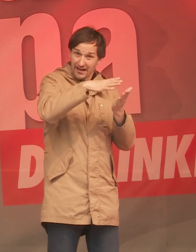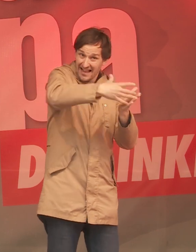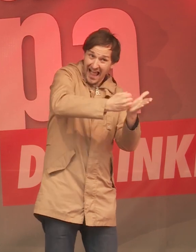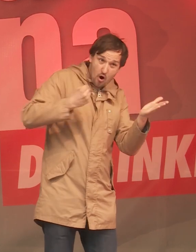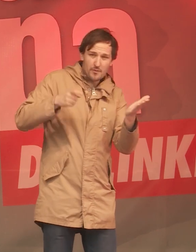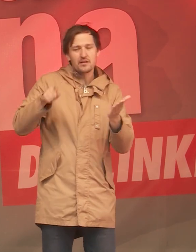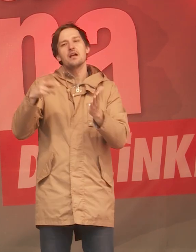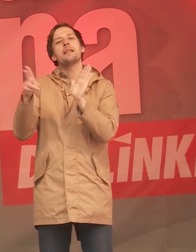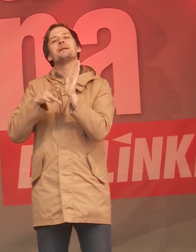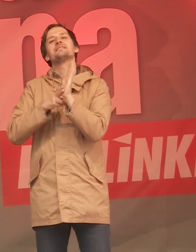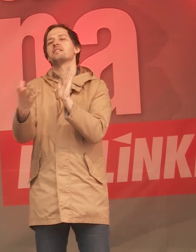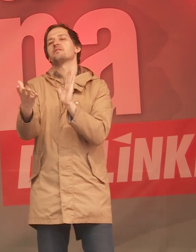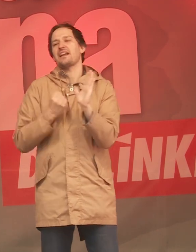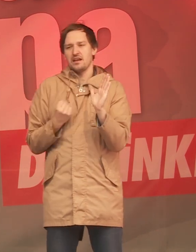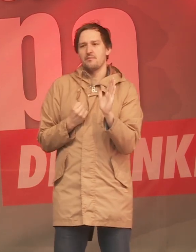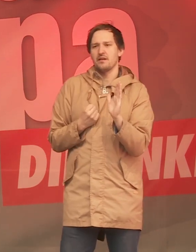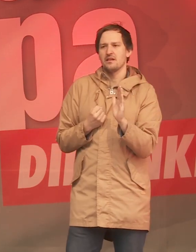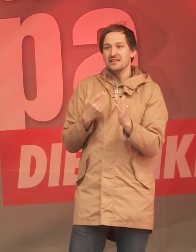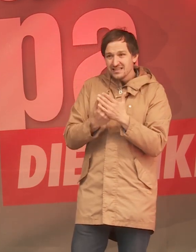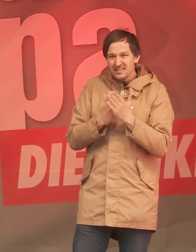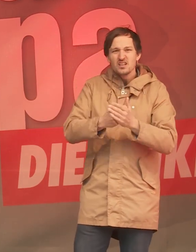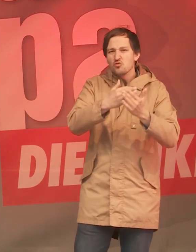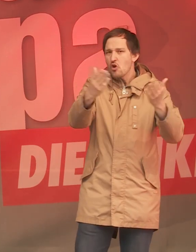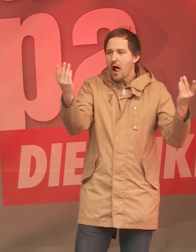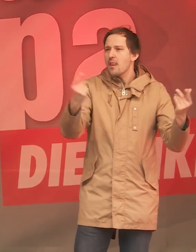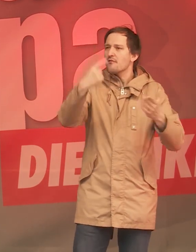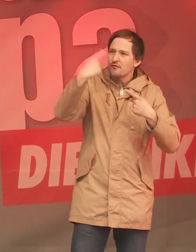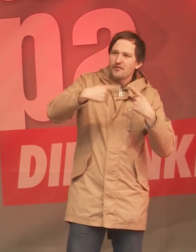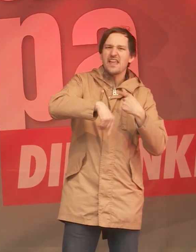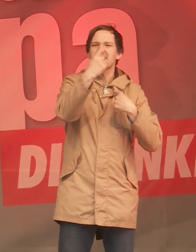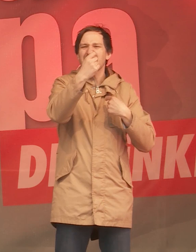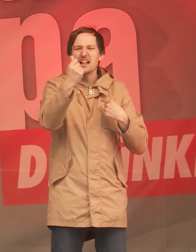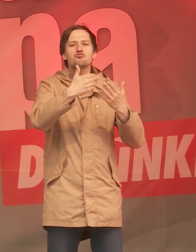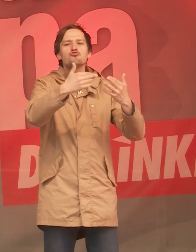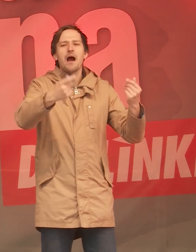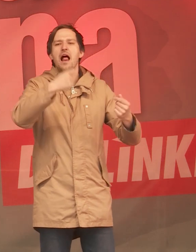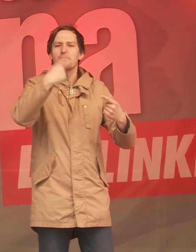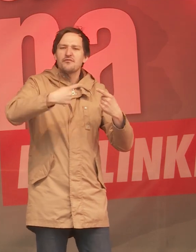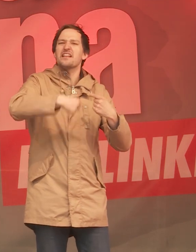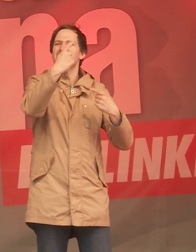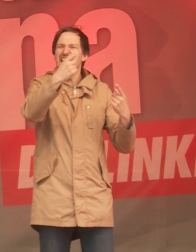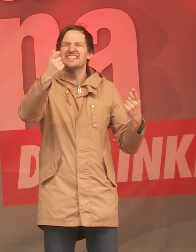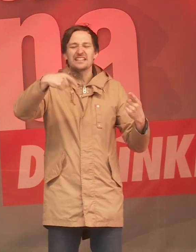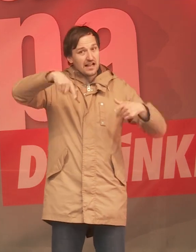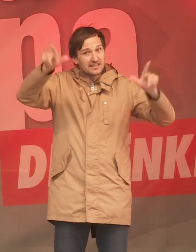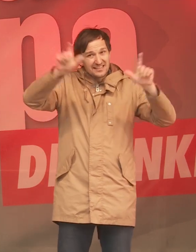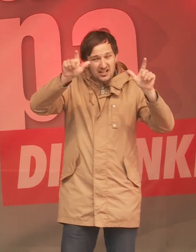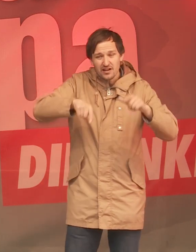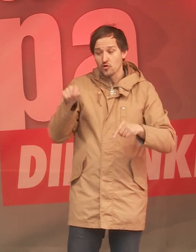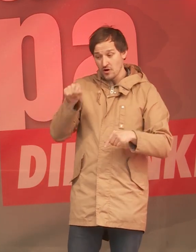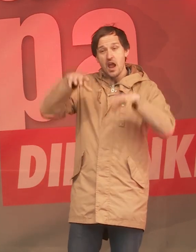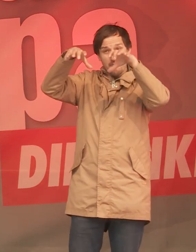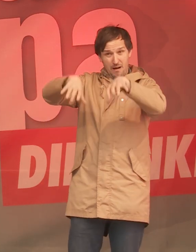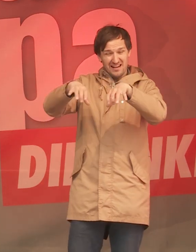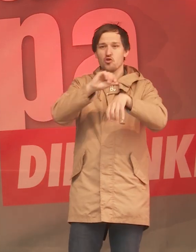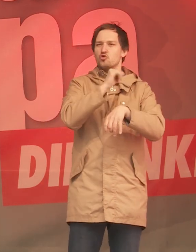wo kommen wir denn da hin, wenn das so weitergeht? Uns fehlt das Geld an jeder Ecke und an jedem Ende hier in dieser Gesellschaft. Und die lassen sich erst mit